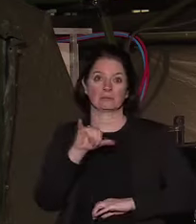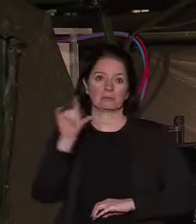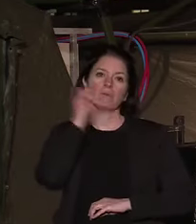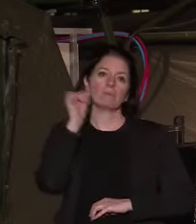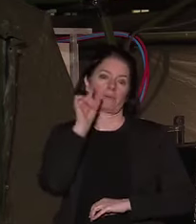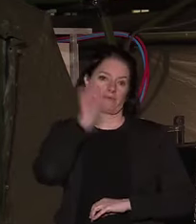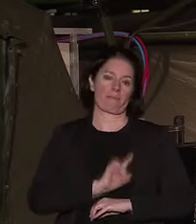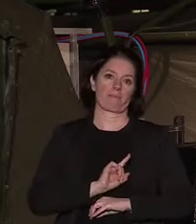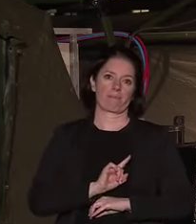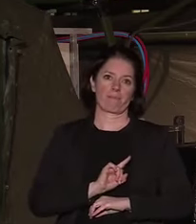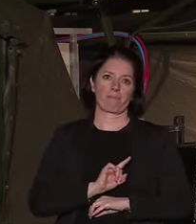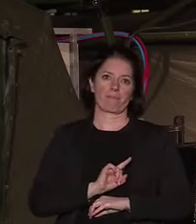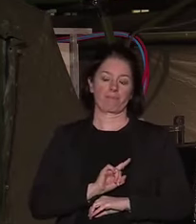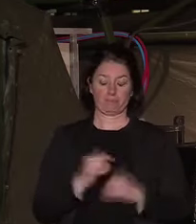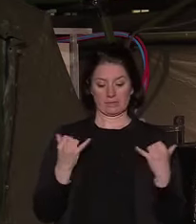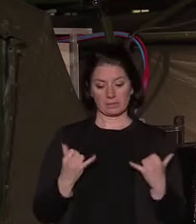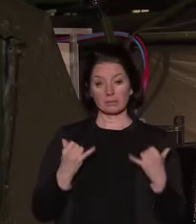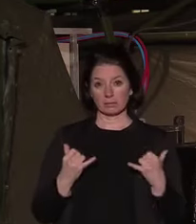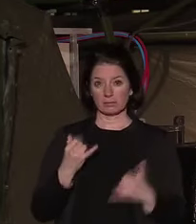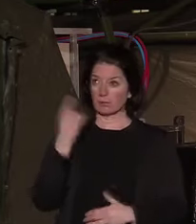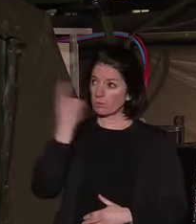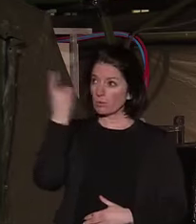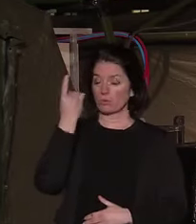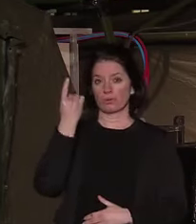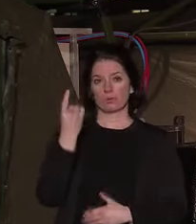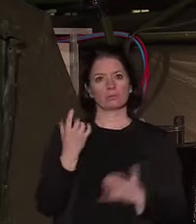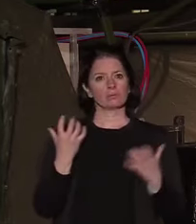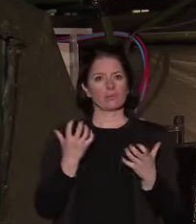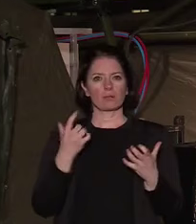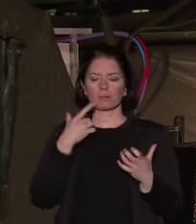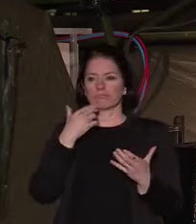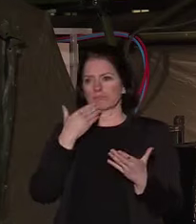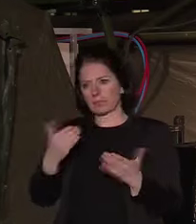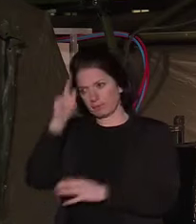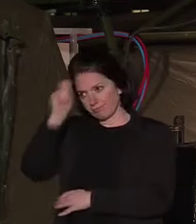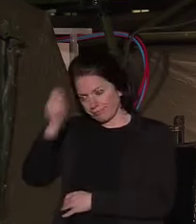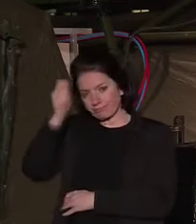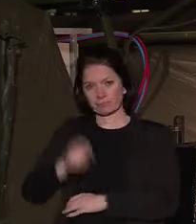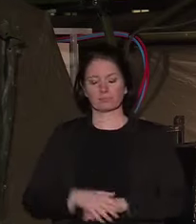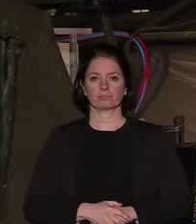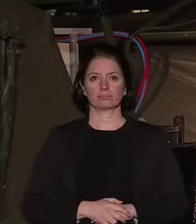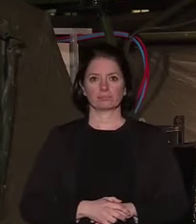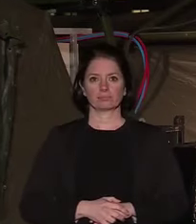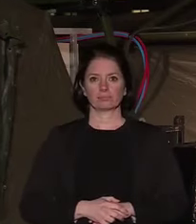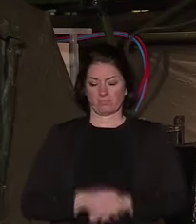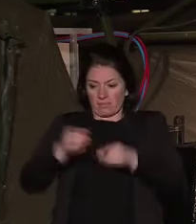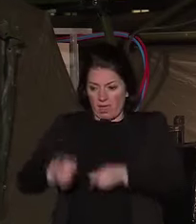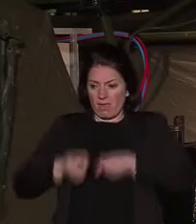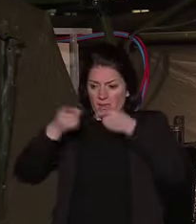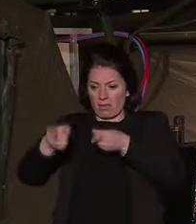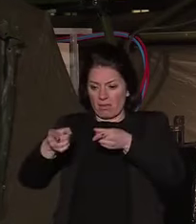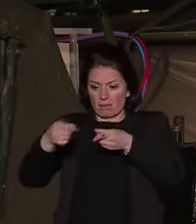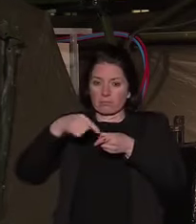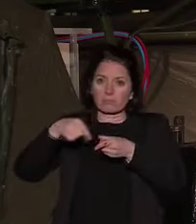Et je suis ici à Mulhouse, à leur côté, pour leur rendre hommage. Dans cette guerre, il y a en première ligne